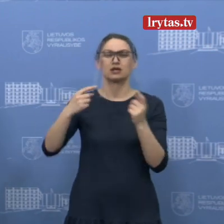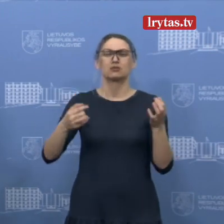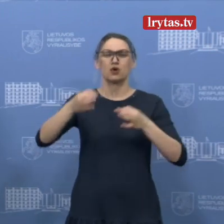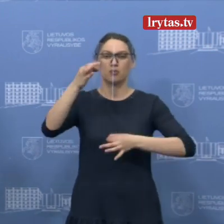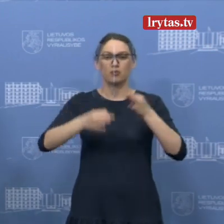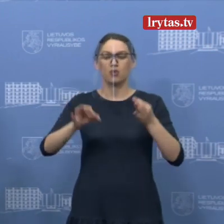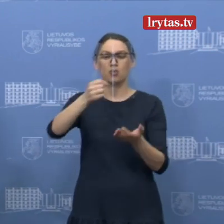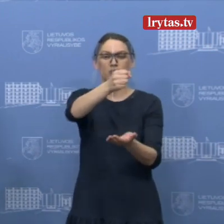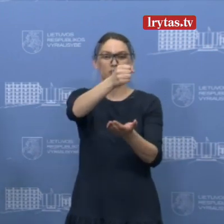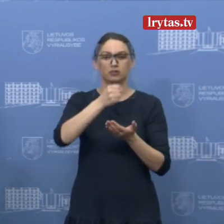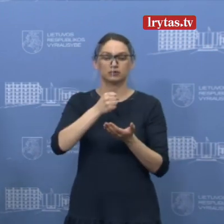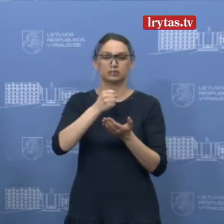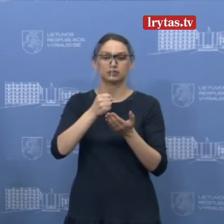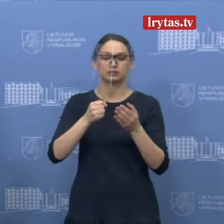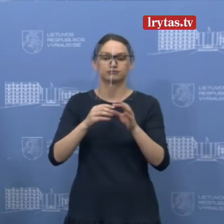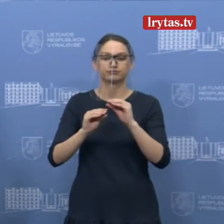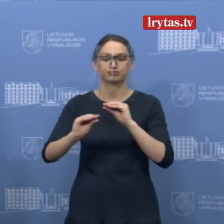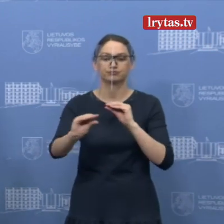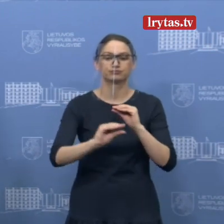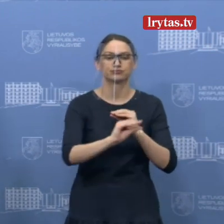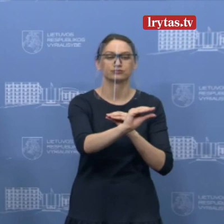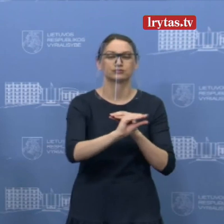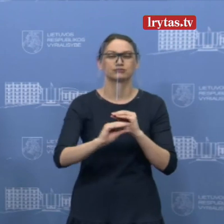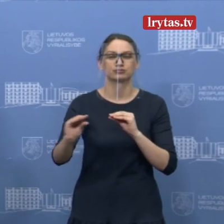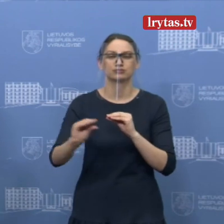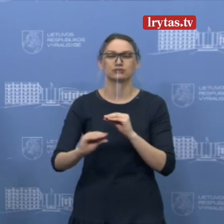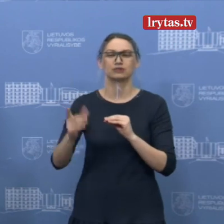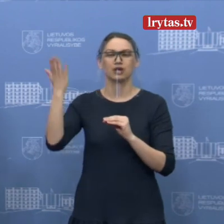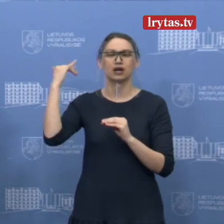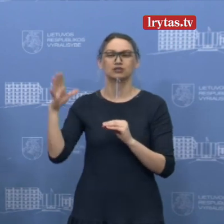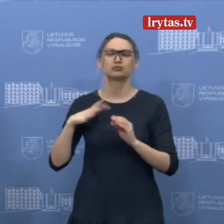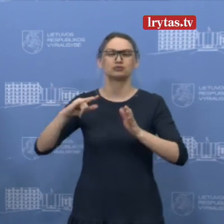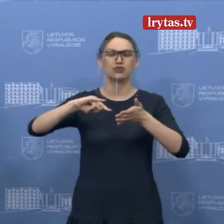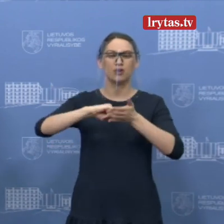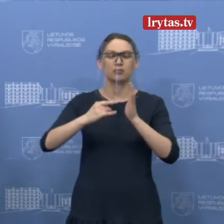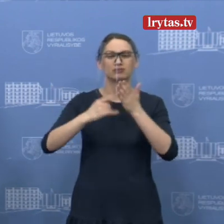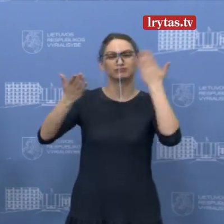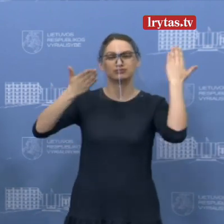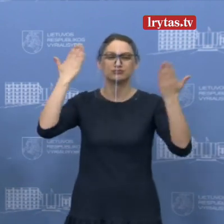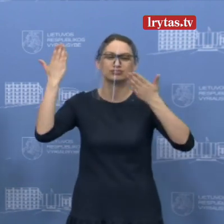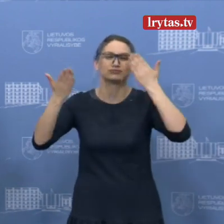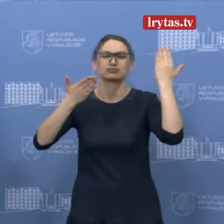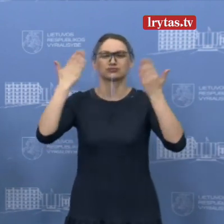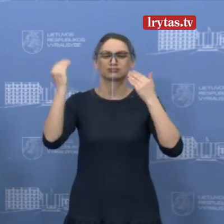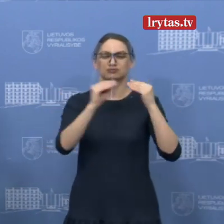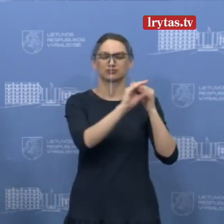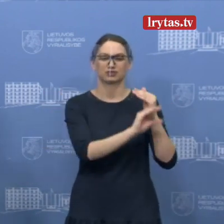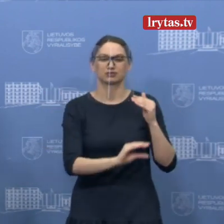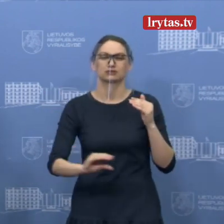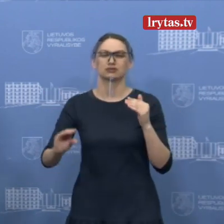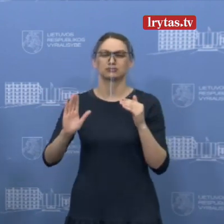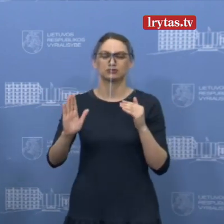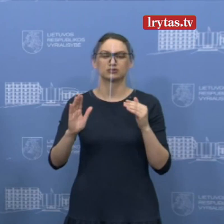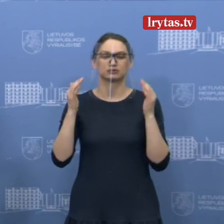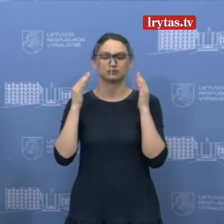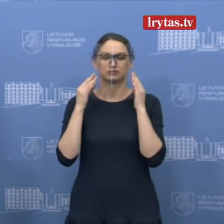biudžeto perskirstimą visų pirma atsisakantą signavimų tų, kurie buvo numatyti pramoginiams renginiams, pramogoms. Tai